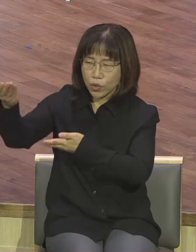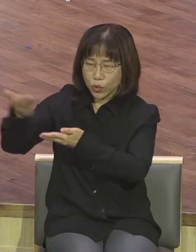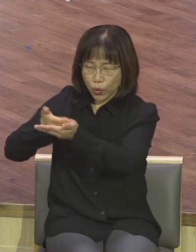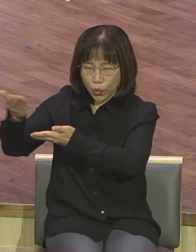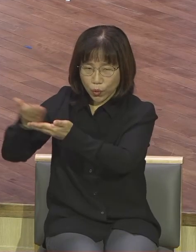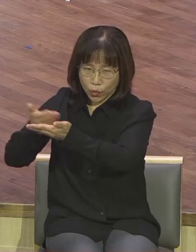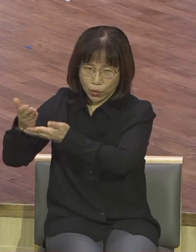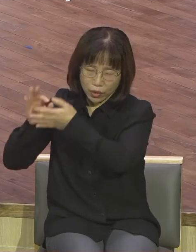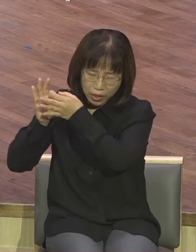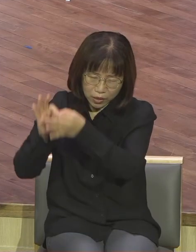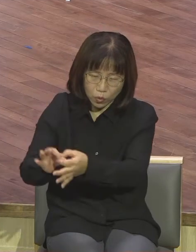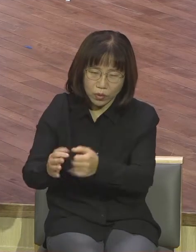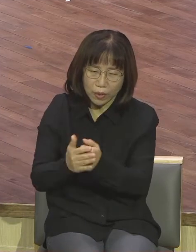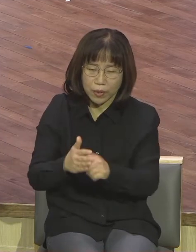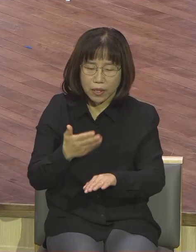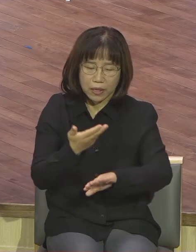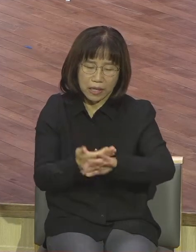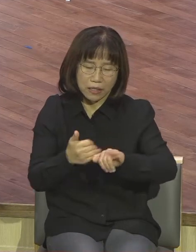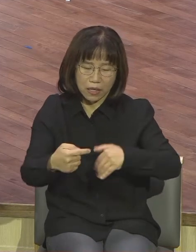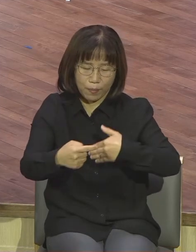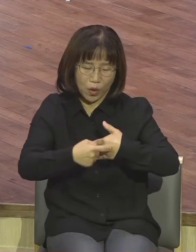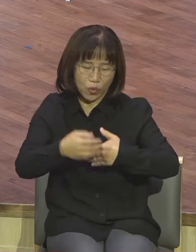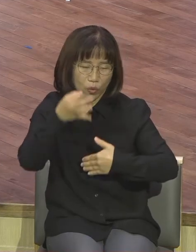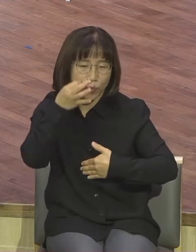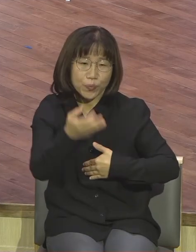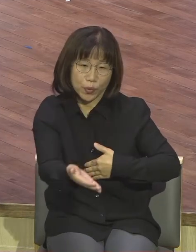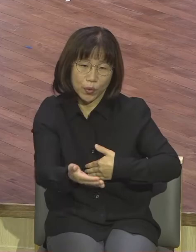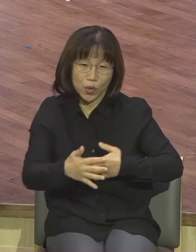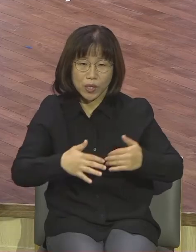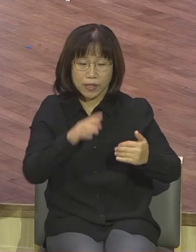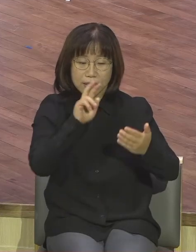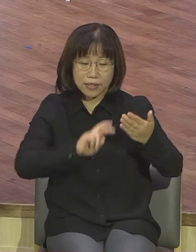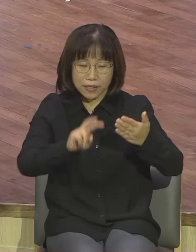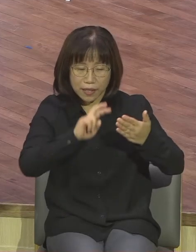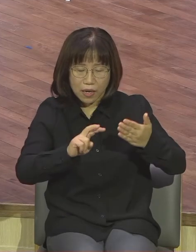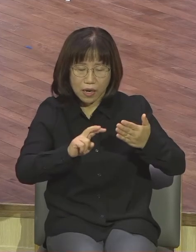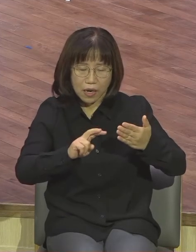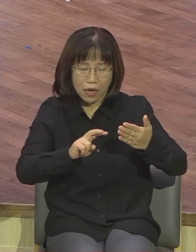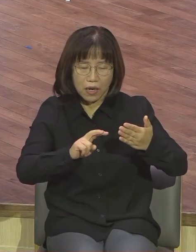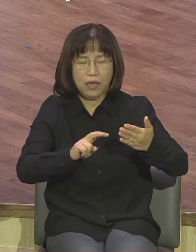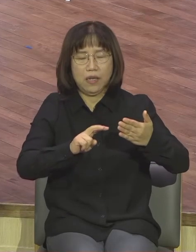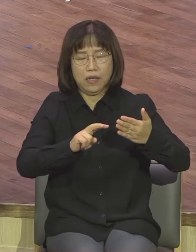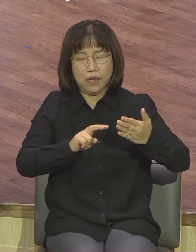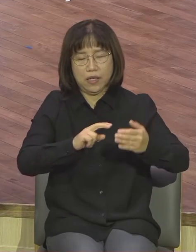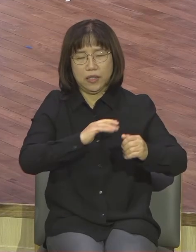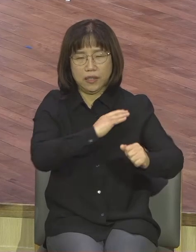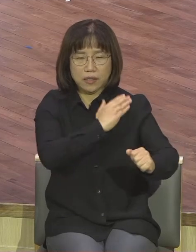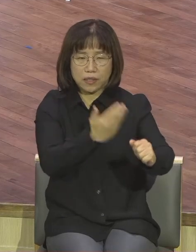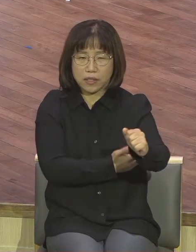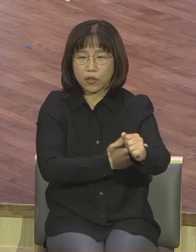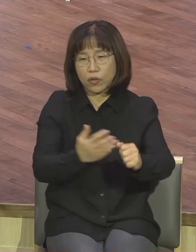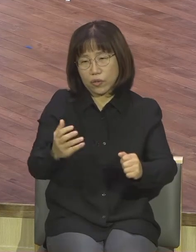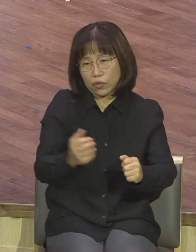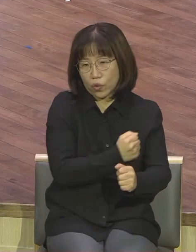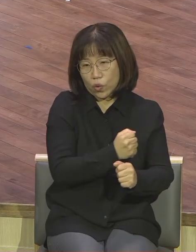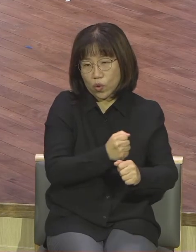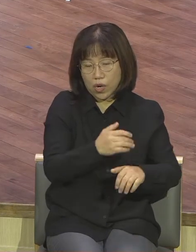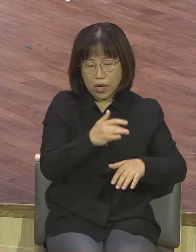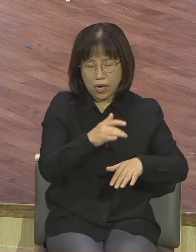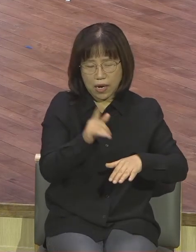그 기도의 건넌이 찬양을 통해 나타났고 악령이 떠나간 거에요 그래서 이 찬양한다고 다 찬양이 아니에요